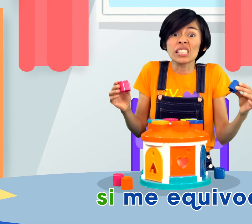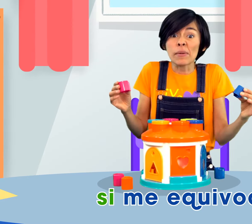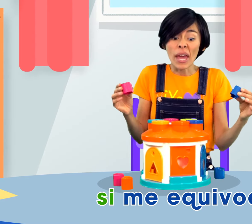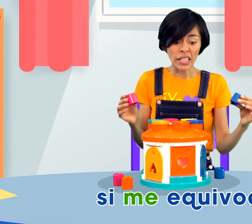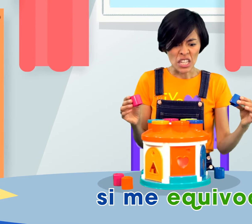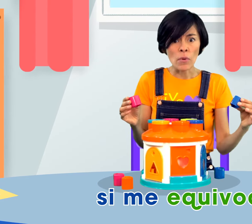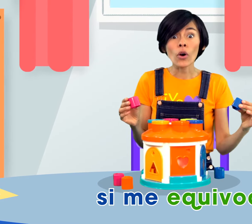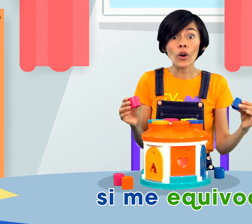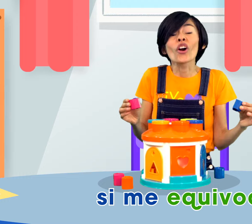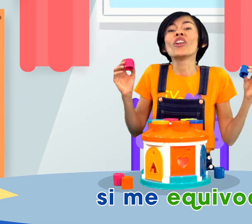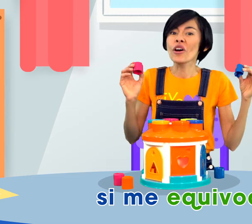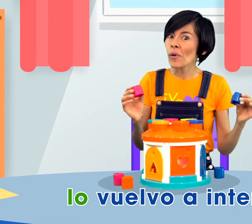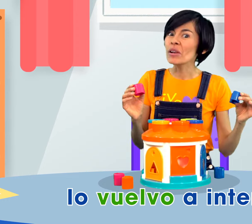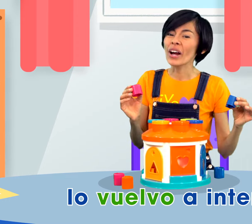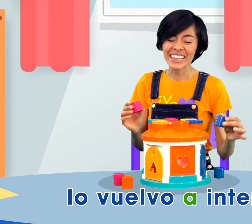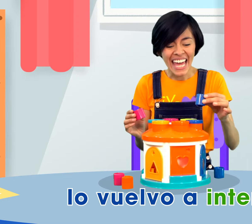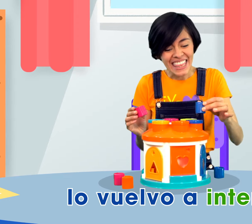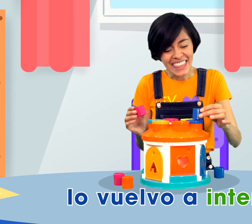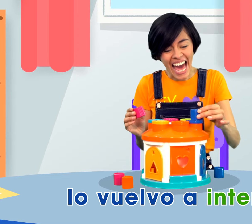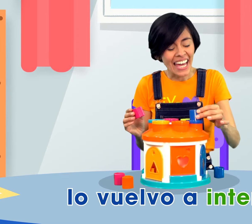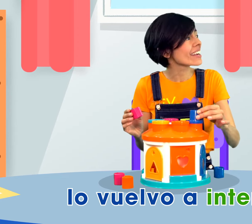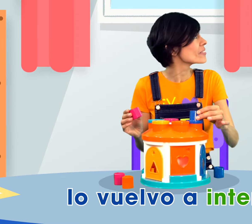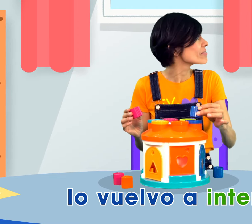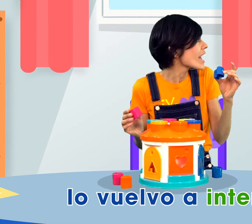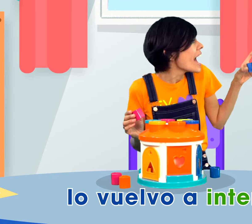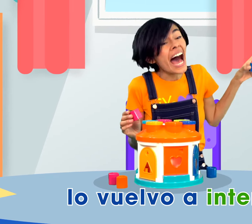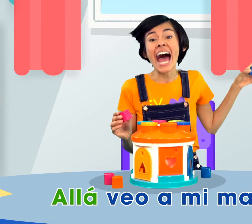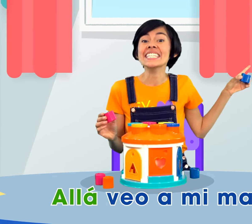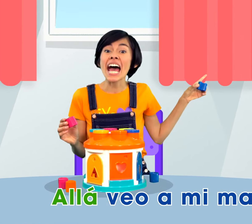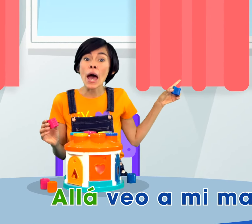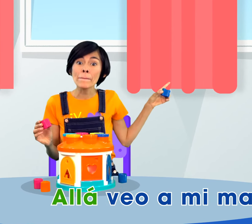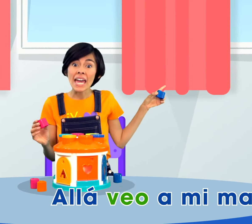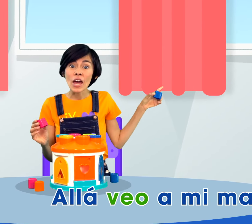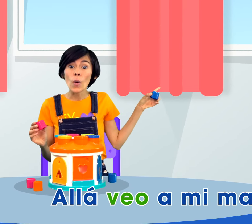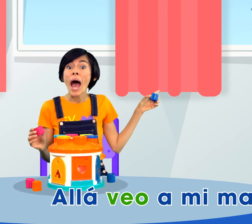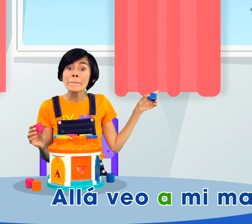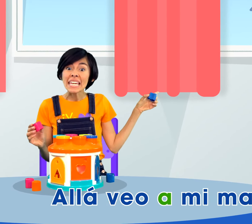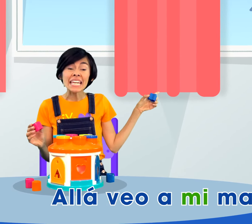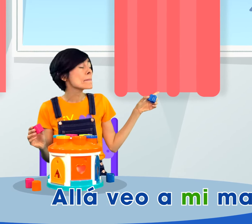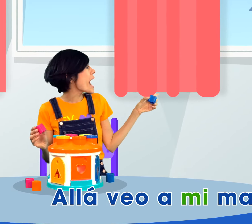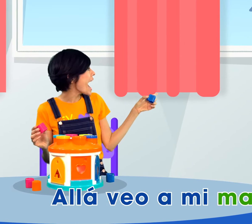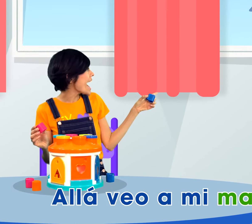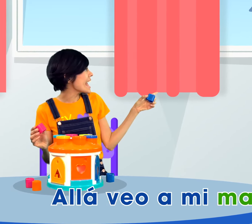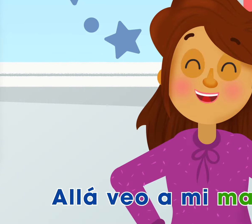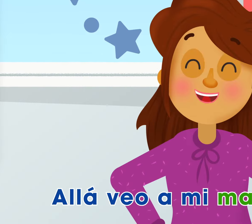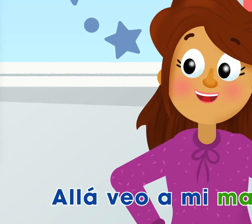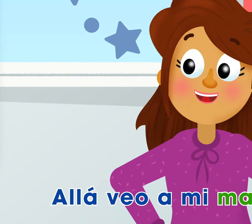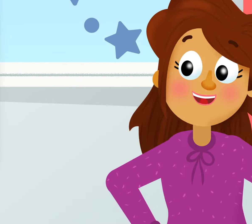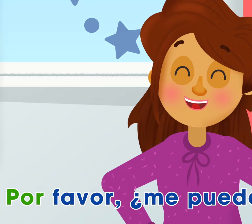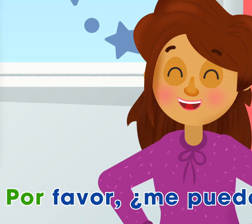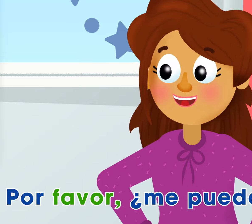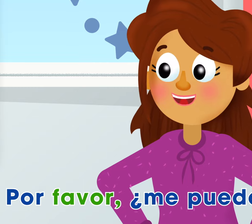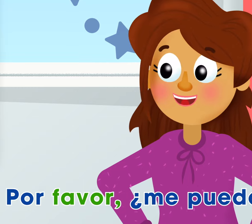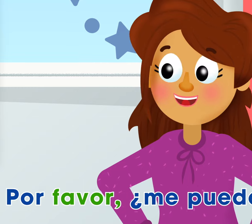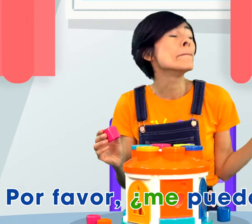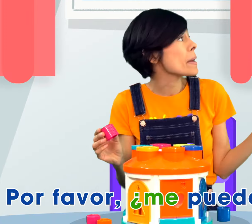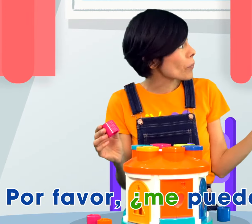si me equivoco lo vuelvo a intentar, allá veo a mi maestra, por favor, ¿me